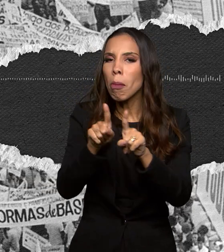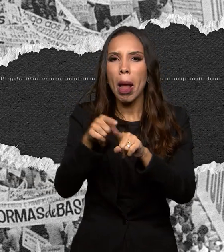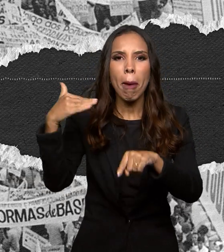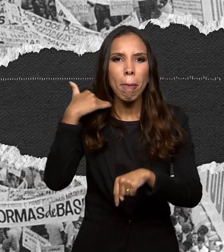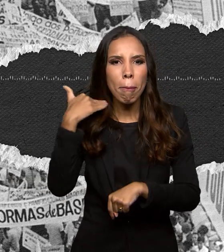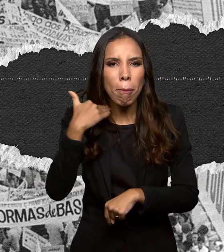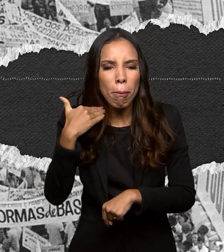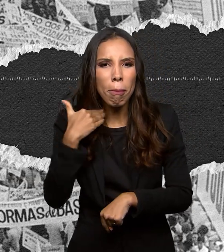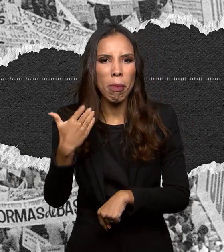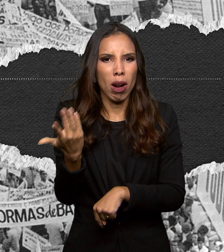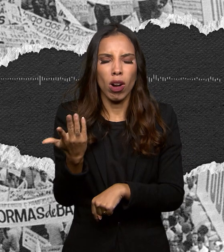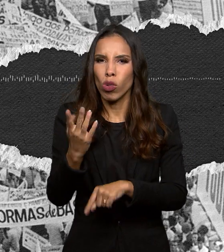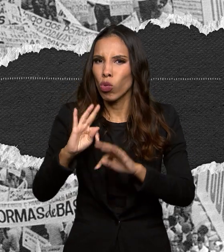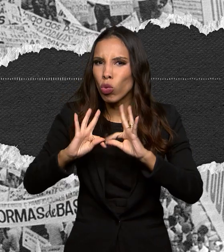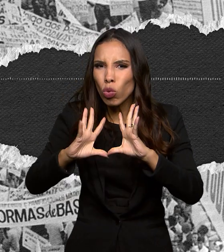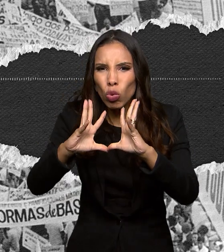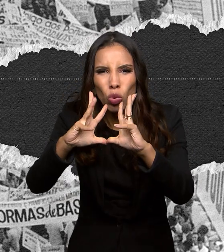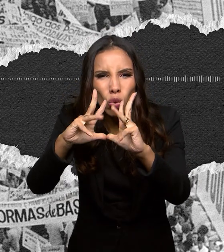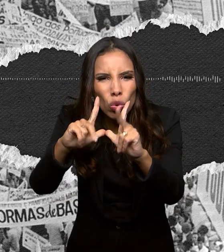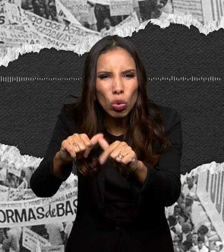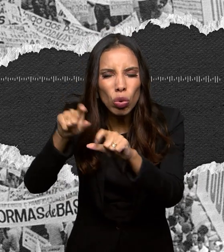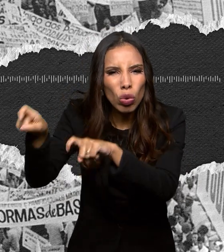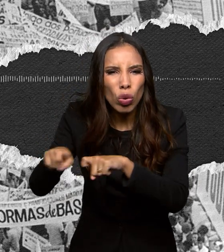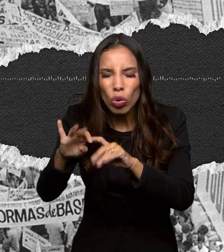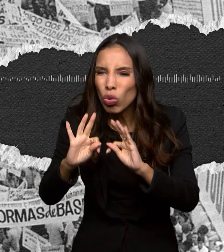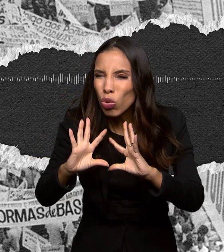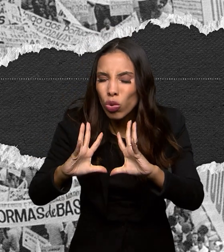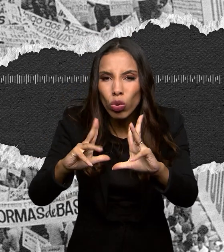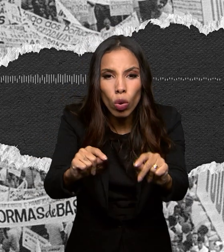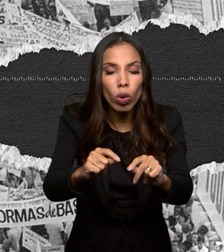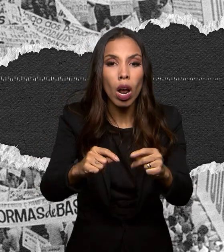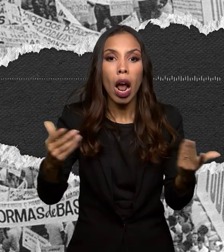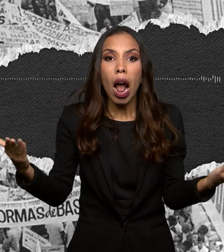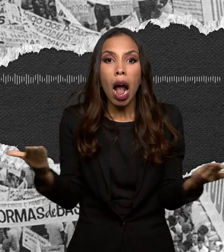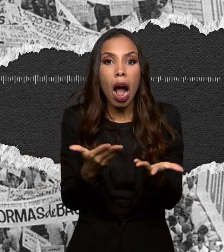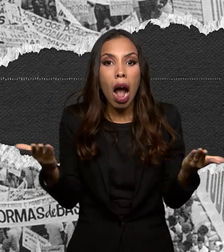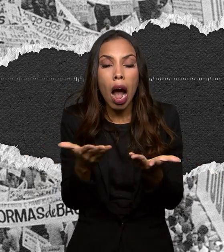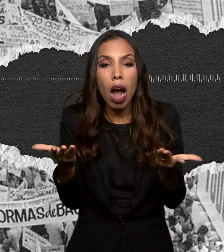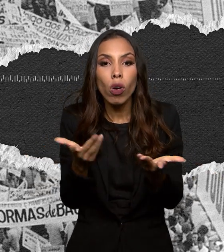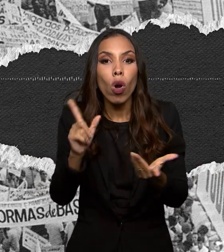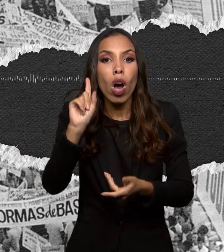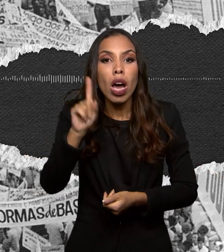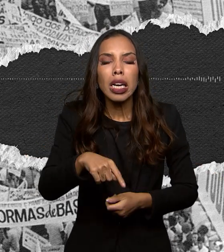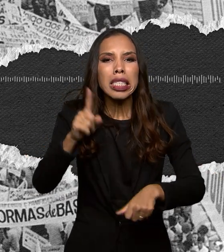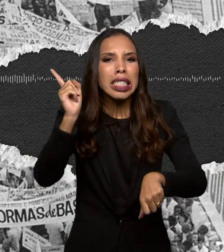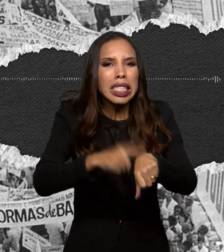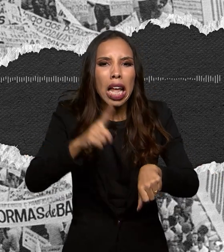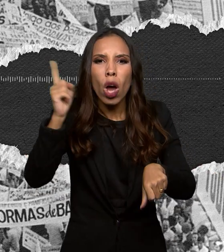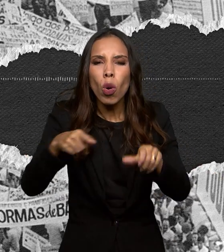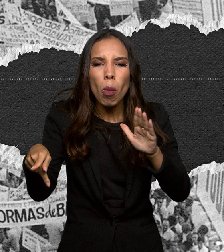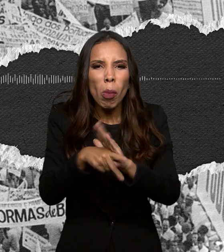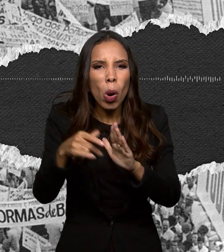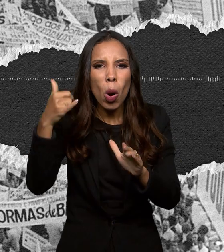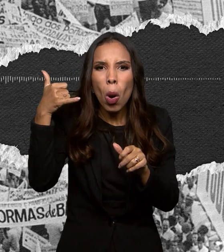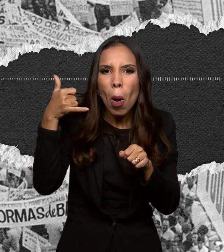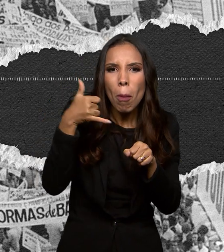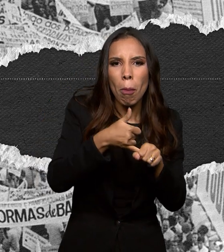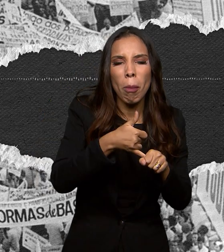os latifúndios e os trustes. Está na hora do monopólio integral. Tudo do petróleo para a Petrobras. O